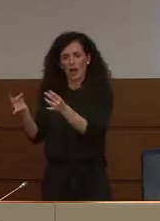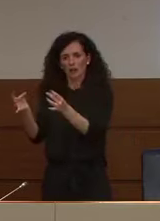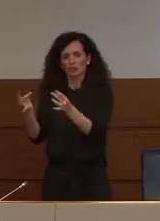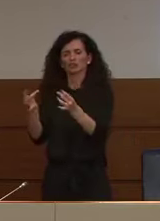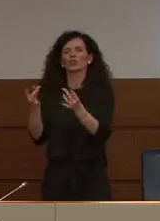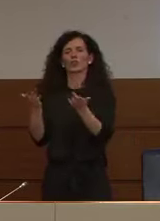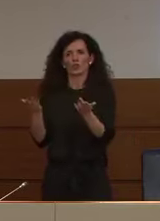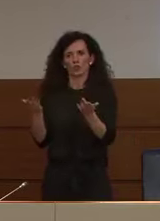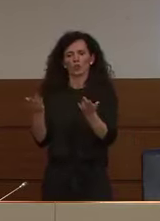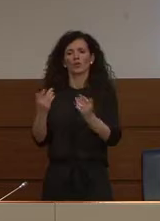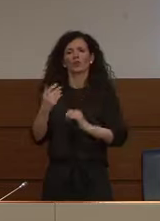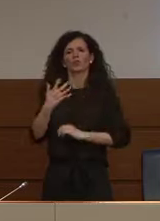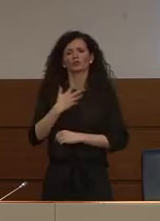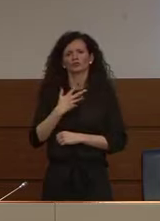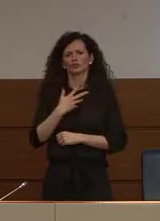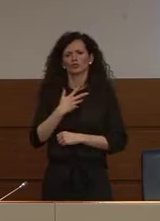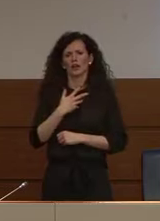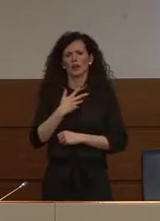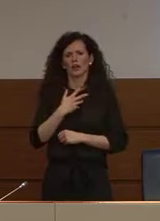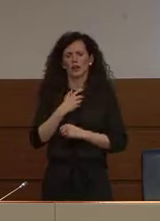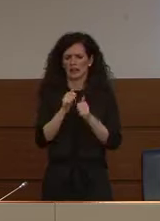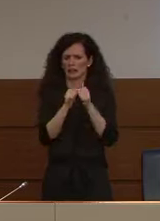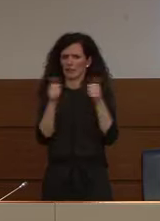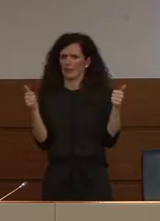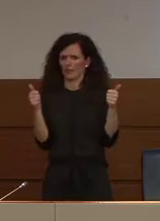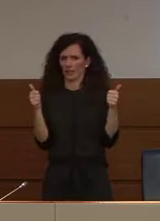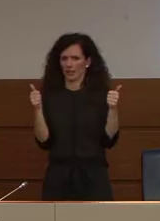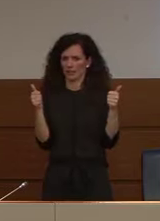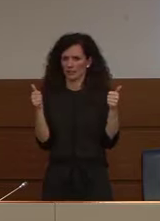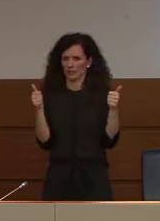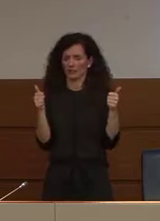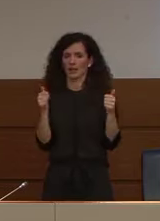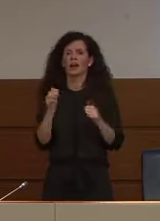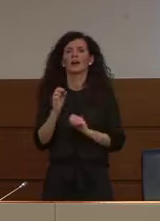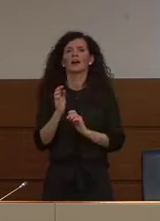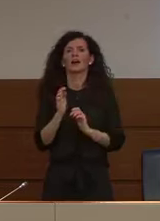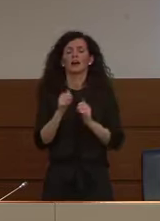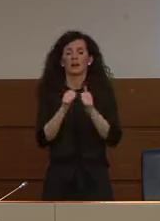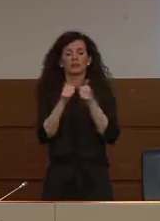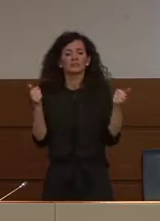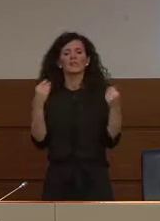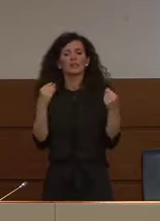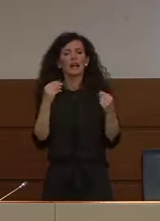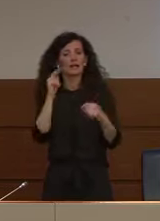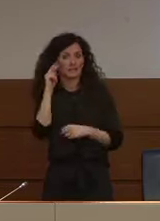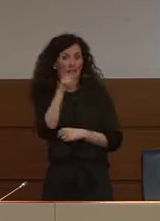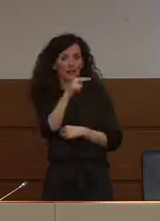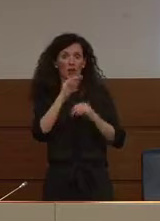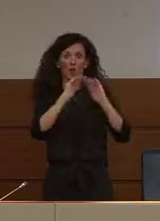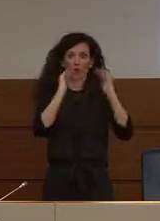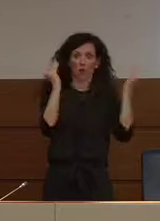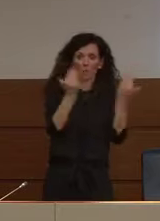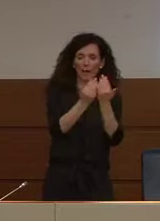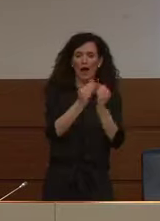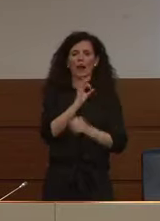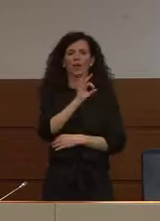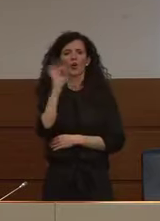distinzione se il ragionamento è su scala globale diciamo anche solo europea